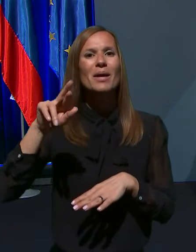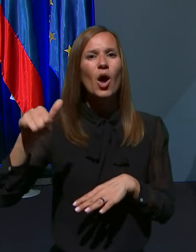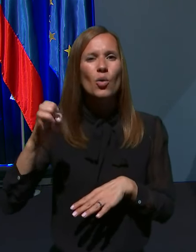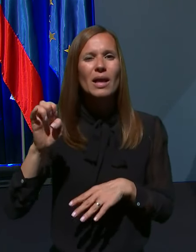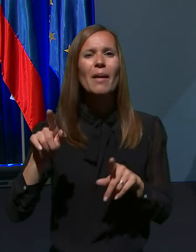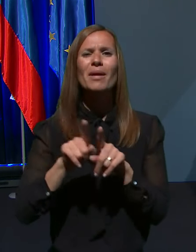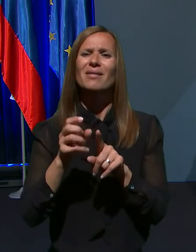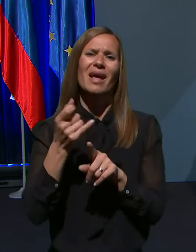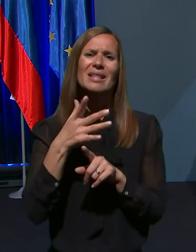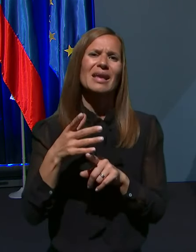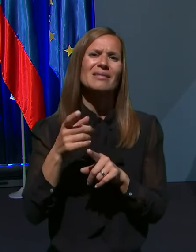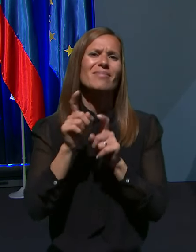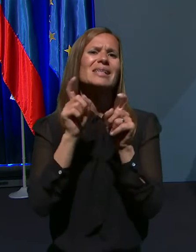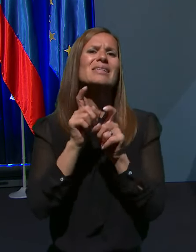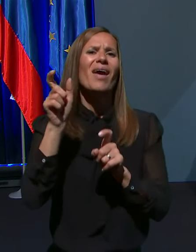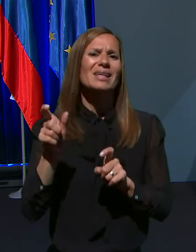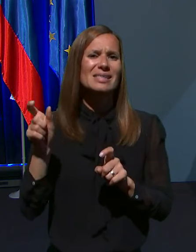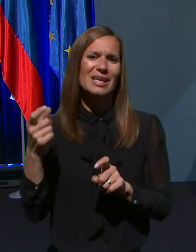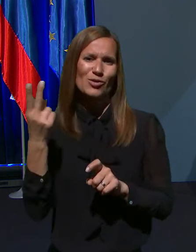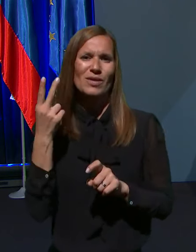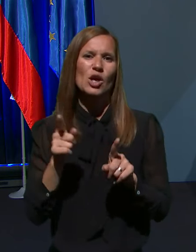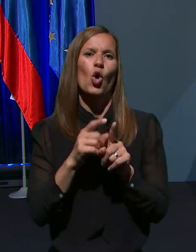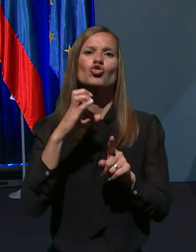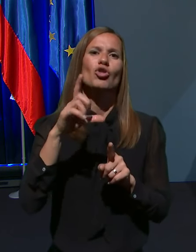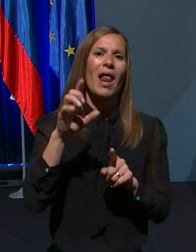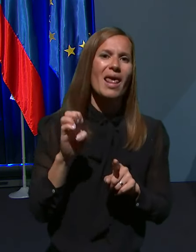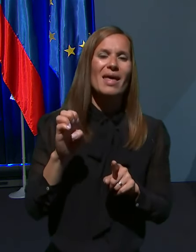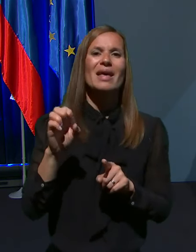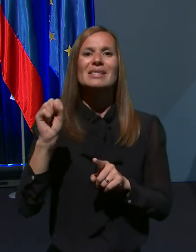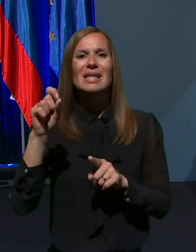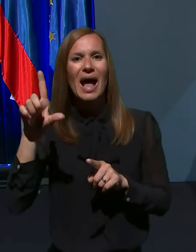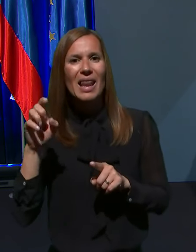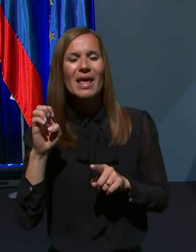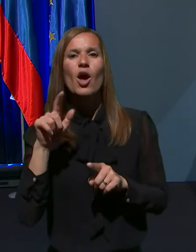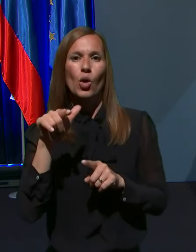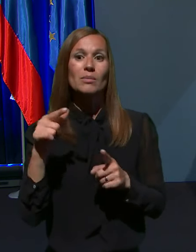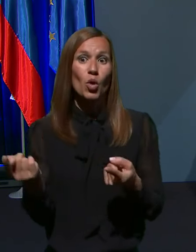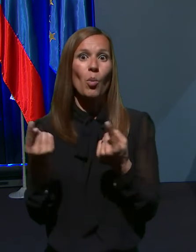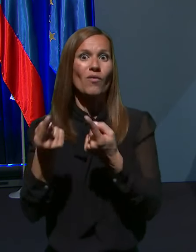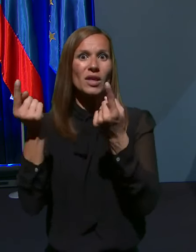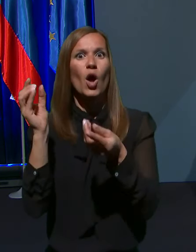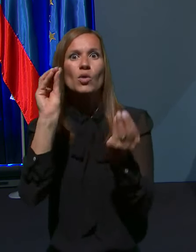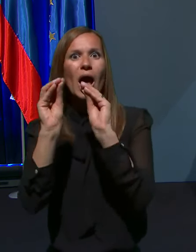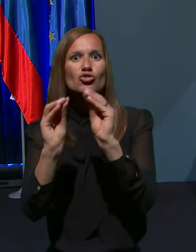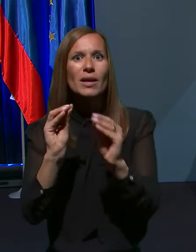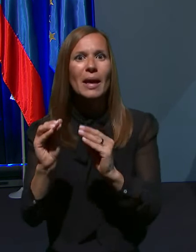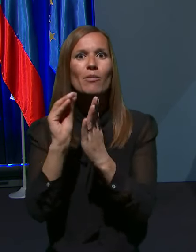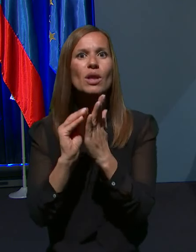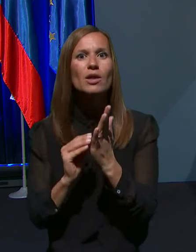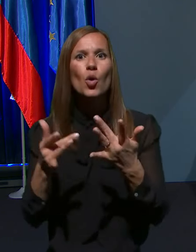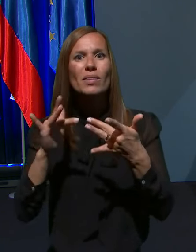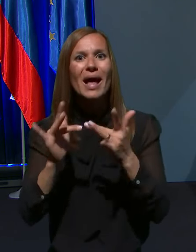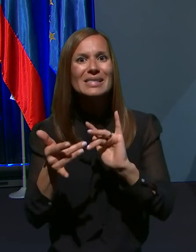Čale, recimo promovirajo takšne vnašanje podatkov na spletu, zbrali so že več kot 40